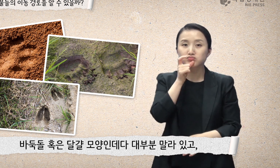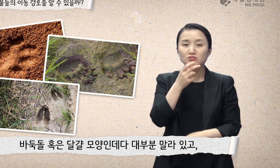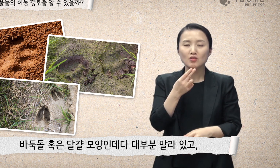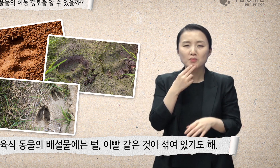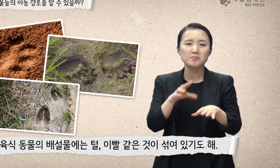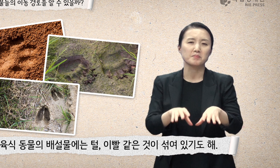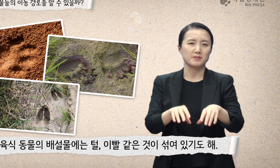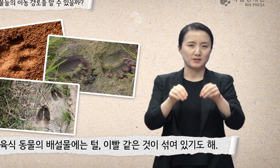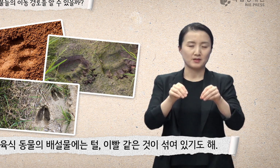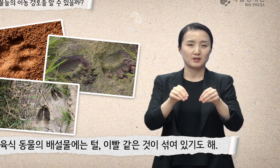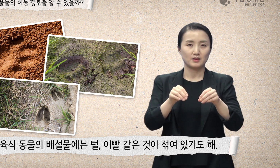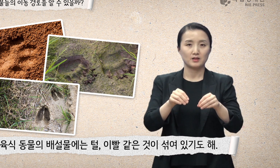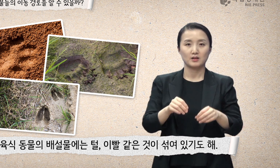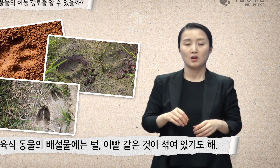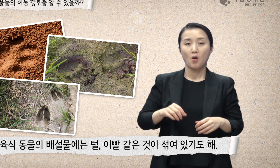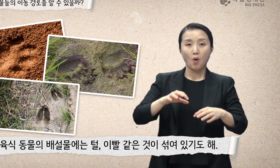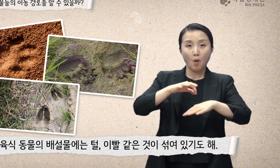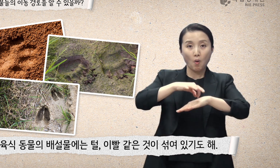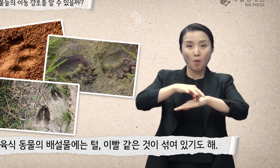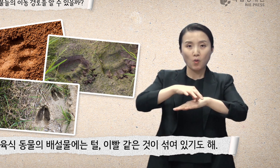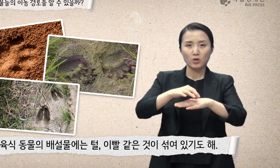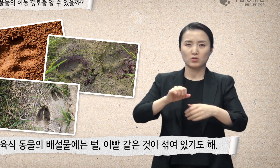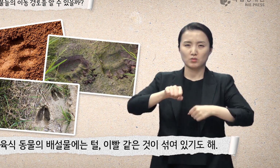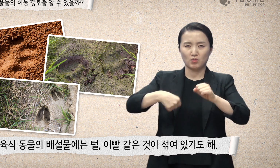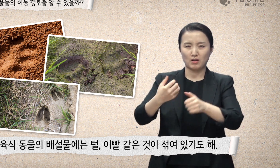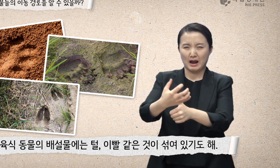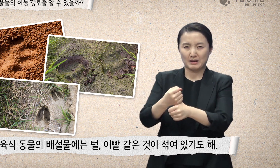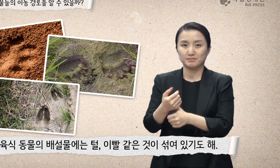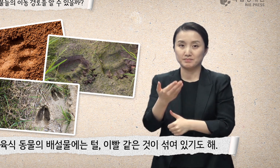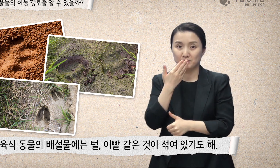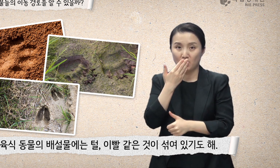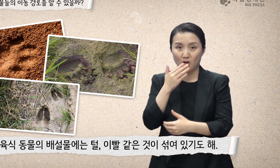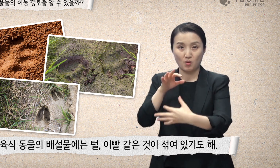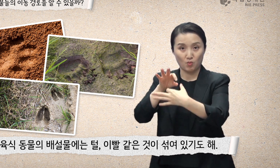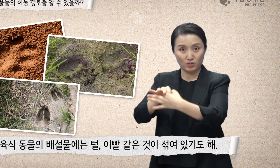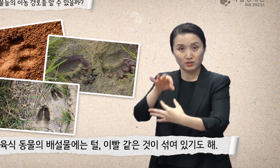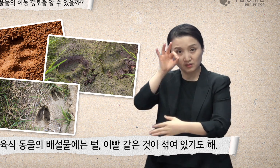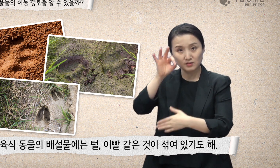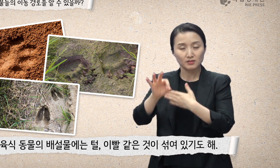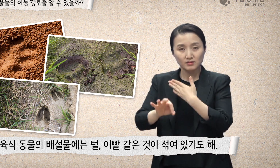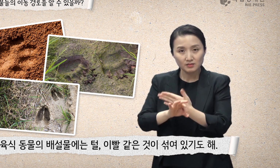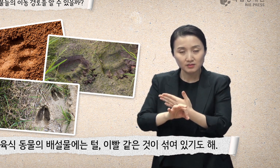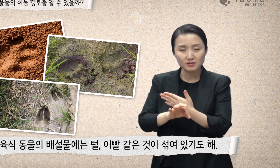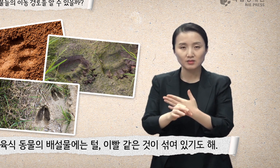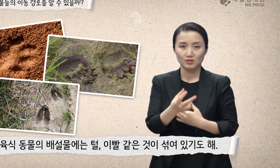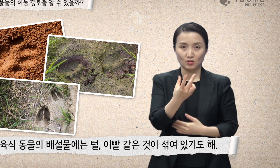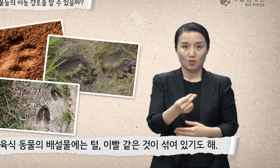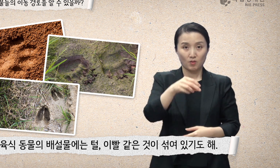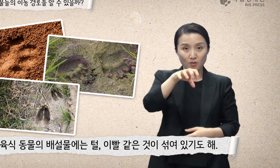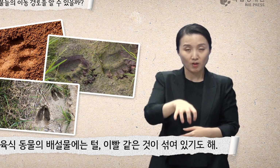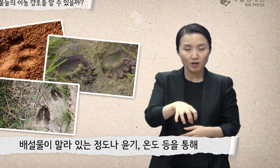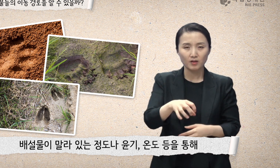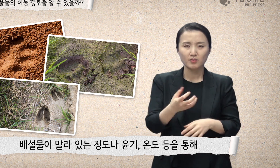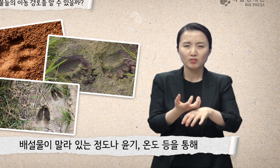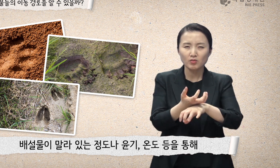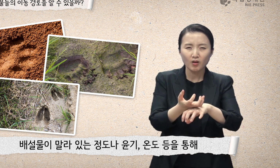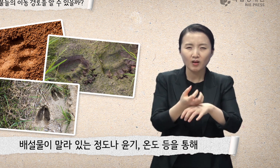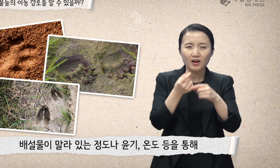육식동물의 배설물에는 털, 이빨 같은 것이 섞여 있기도 해. 배설물이